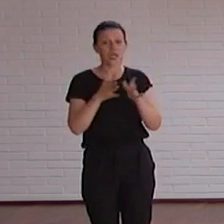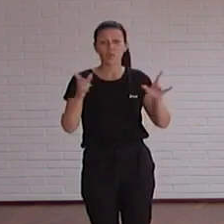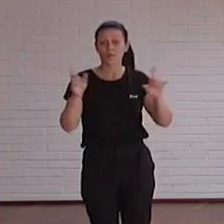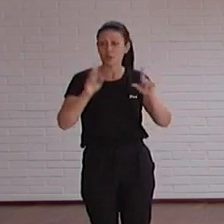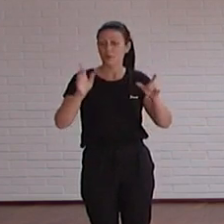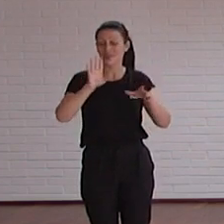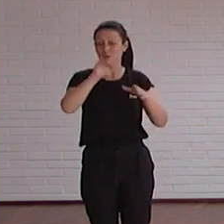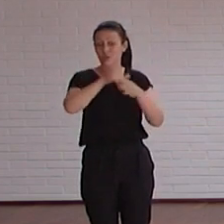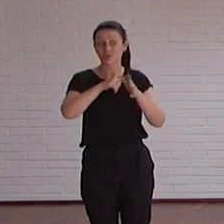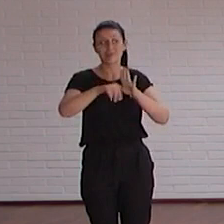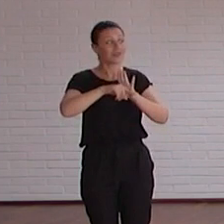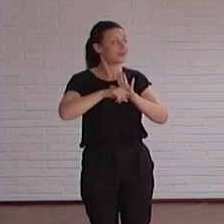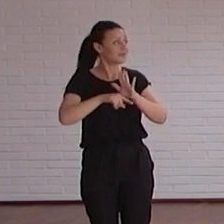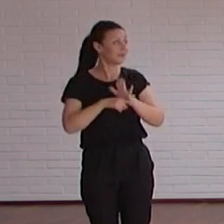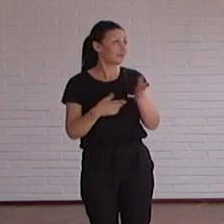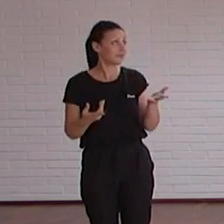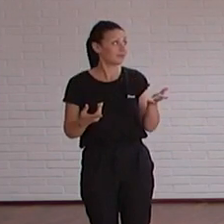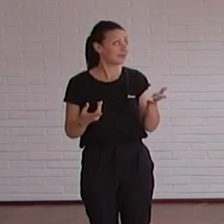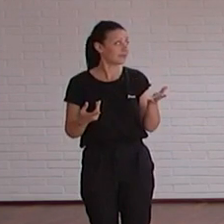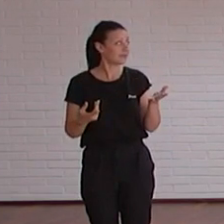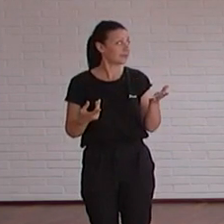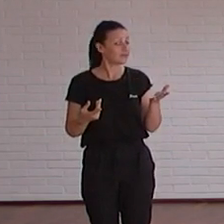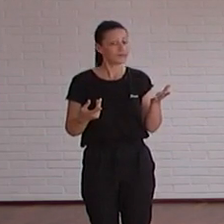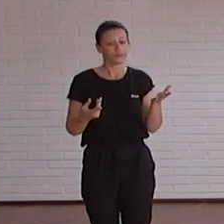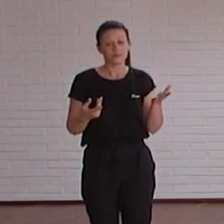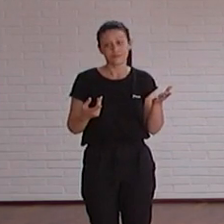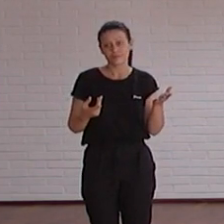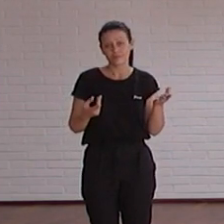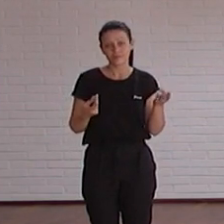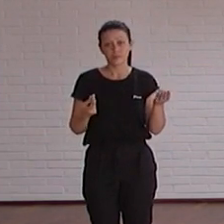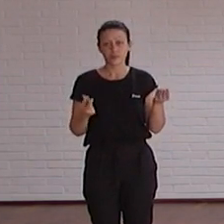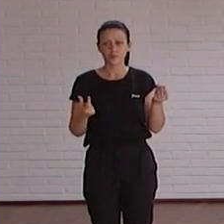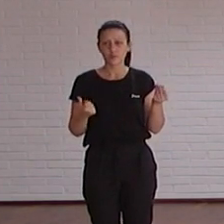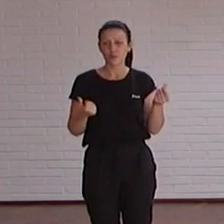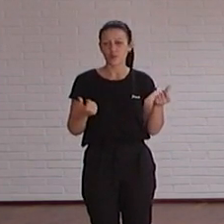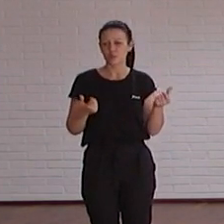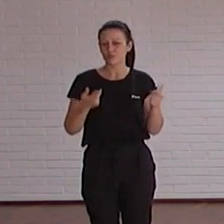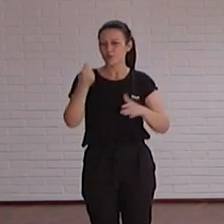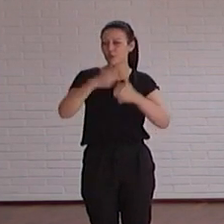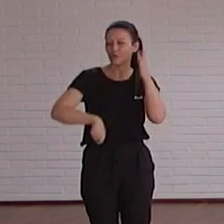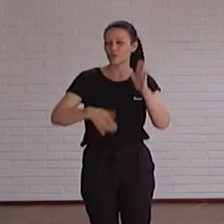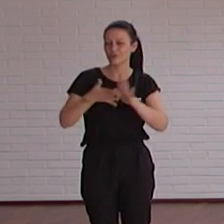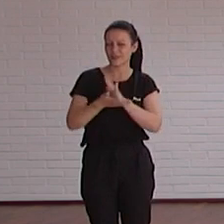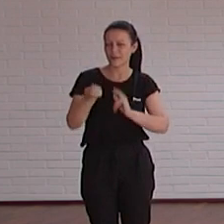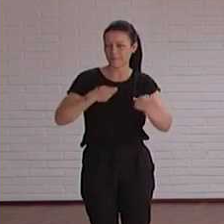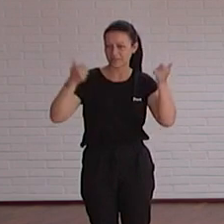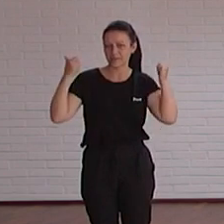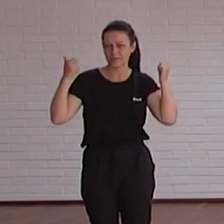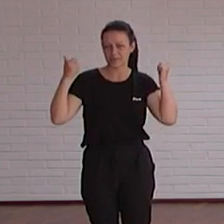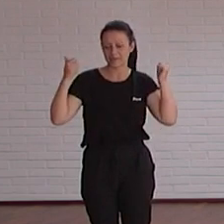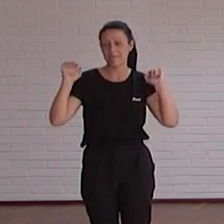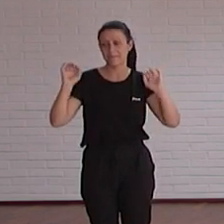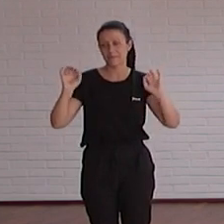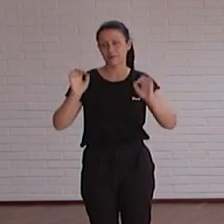comunicación porque todo lo que tiene un cariz un poquito más negativo más sangrante más tal vende mucho más pero afortunadamente nuestra